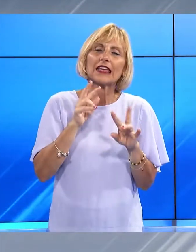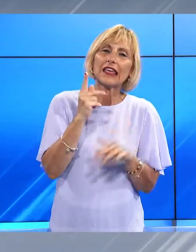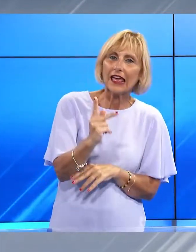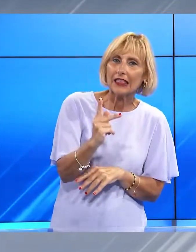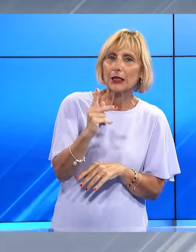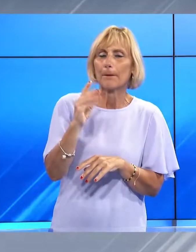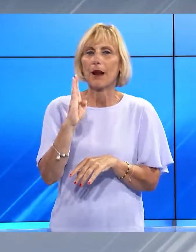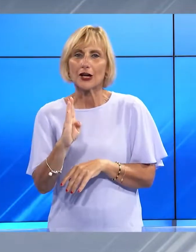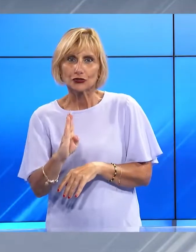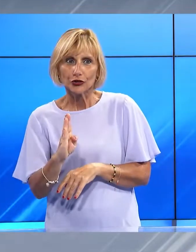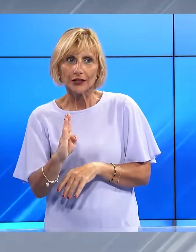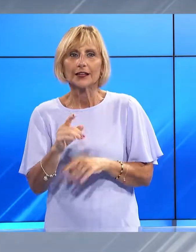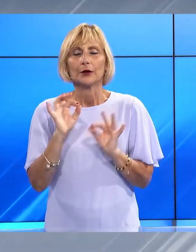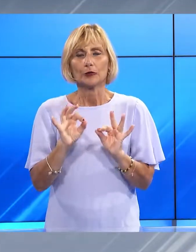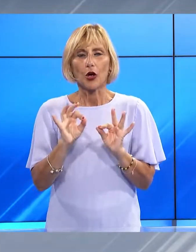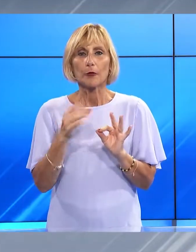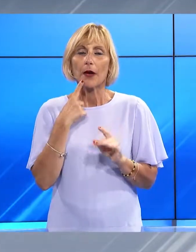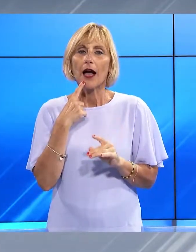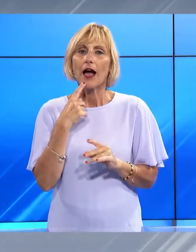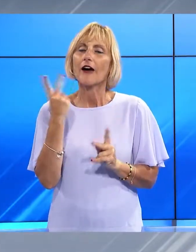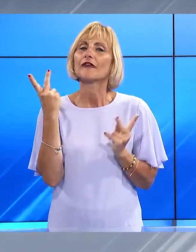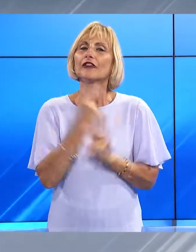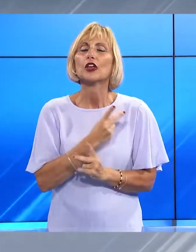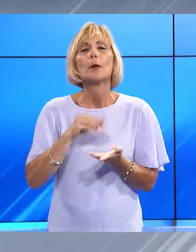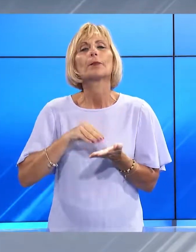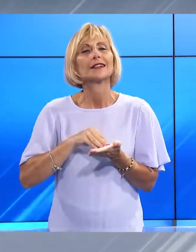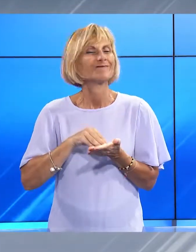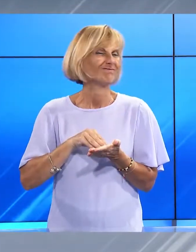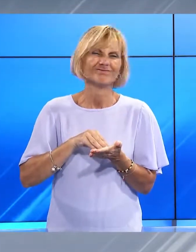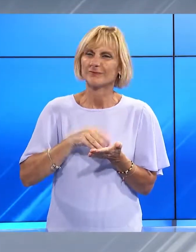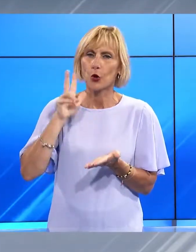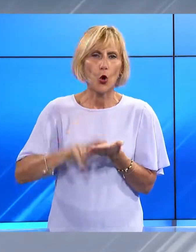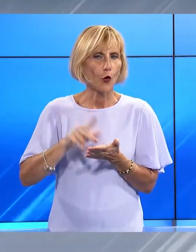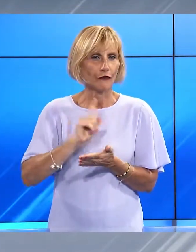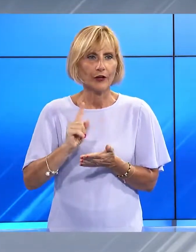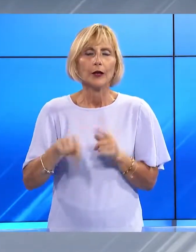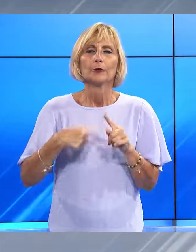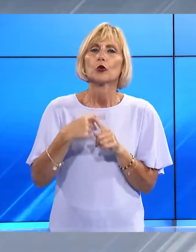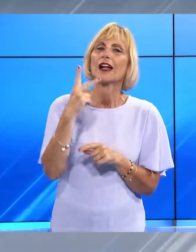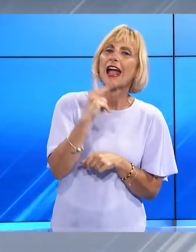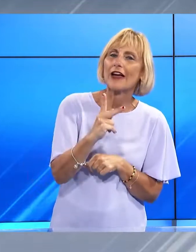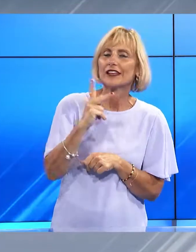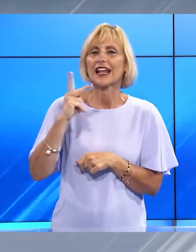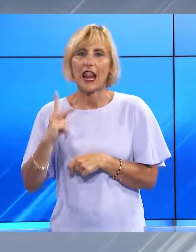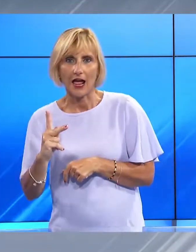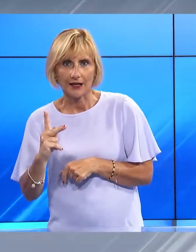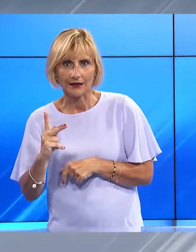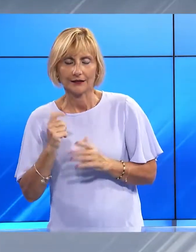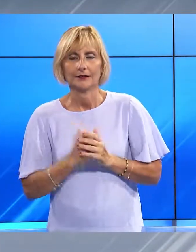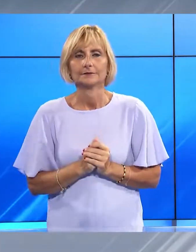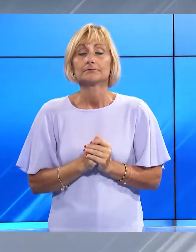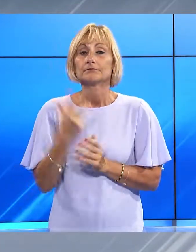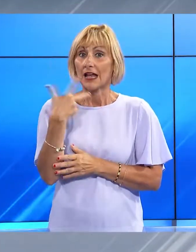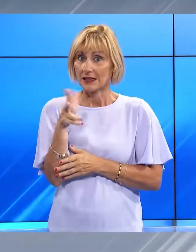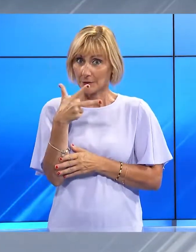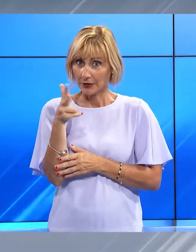la cui presenza nelle scene via Regine però non viene confermata dallo staff, e Kevin Kine. Le riprese sono dunque concentrate in